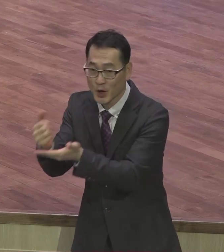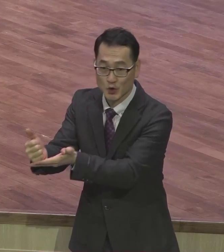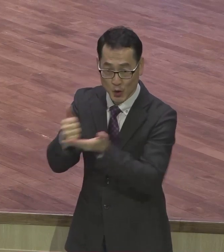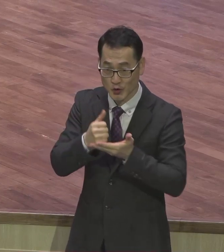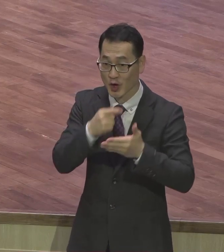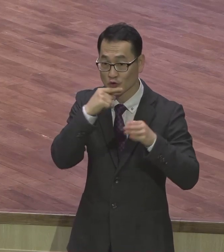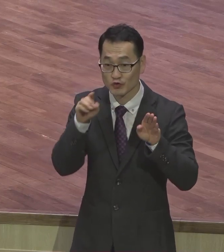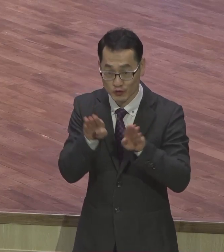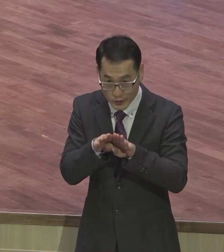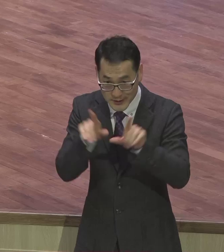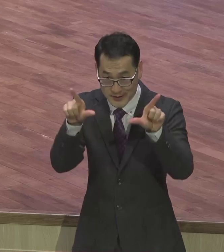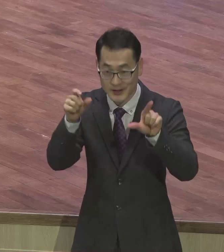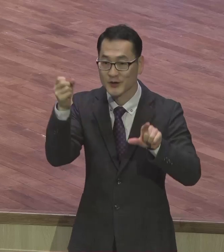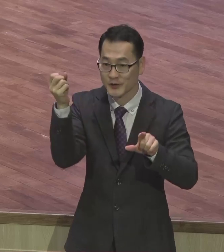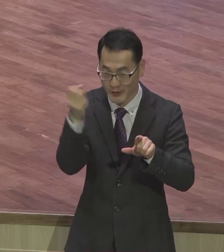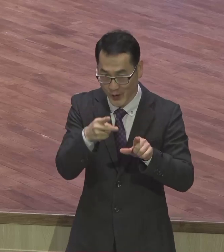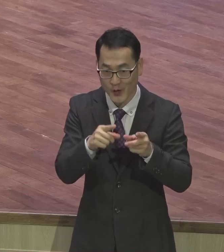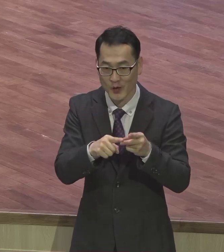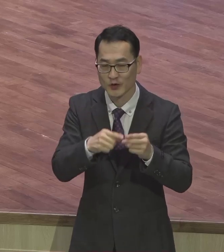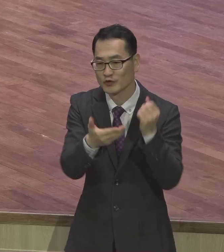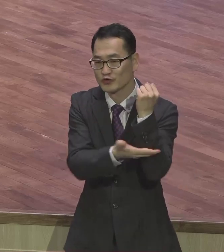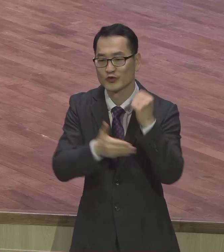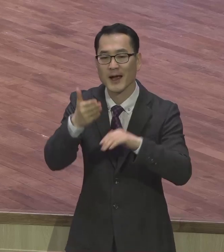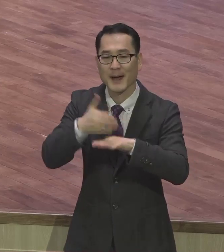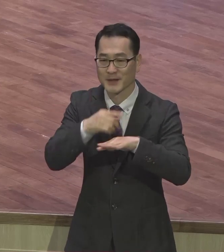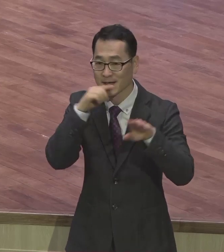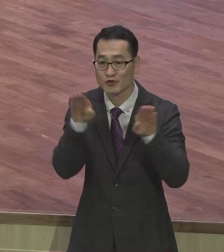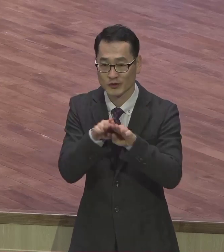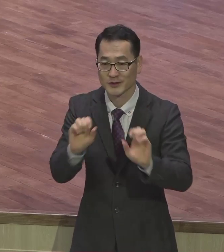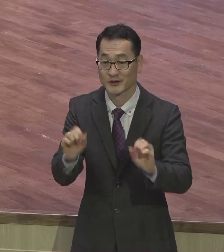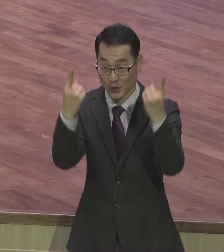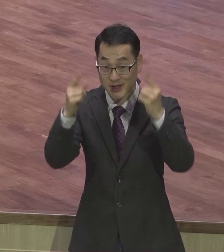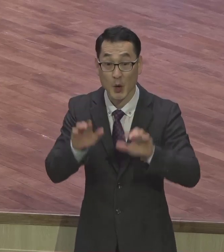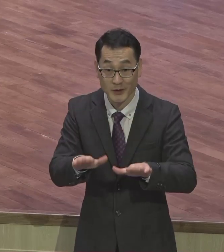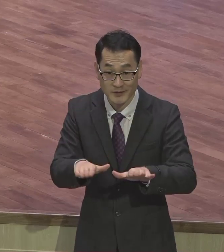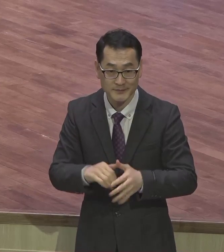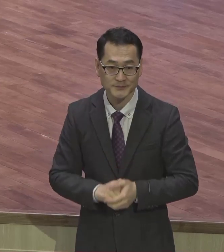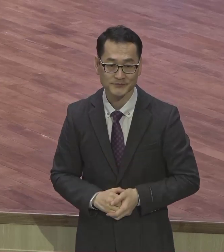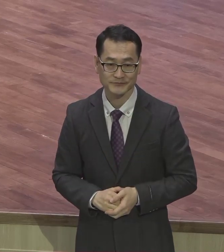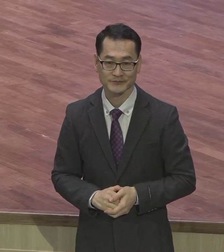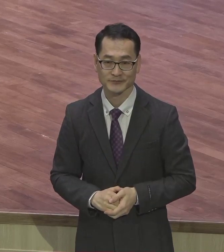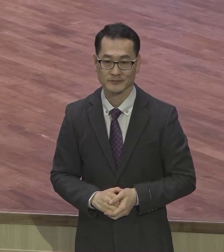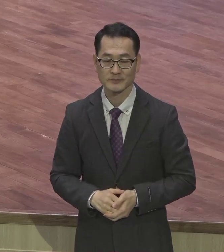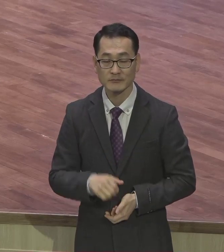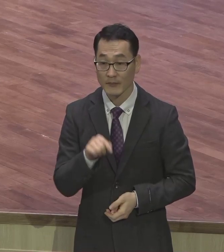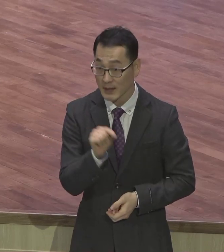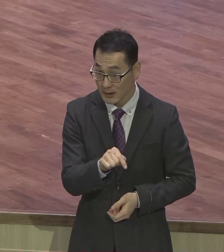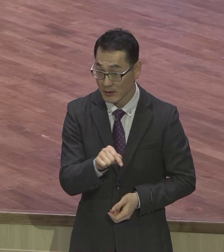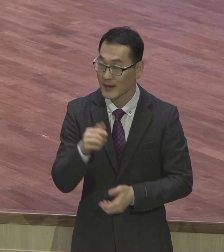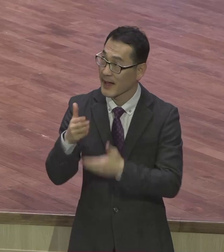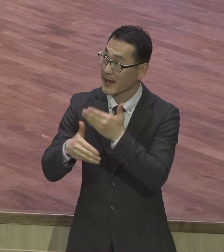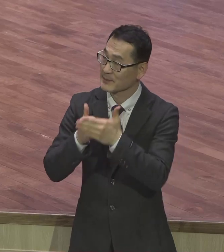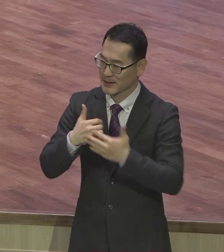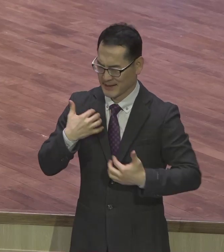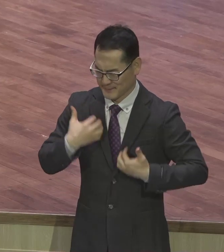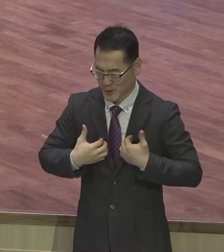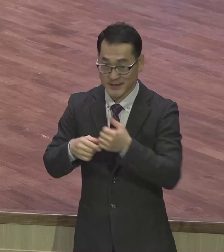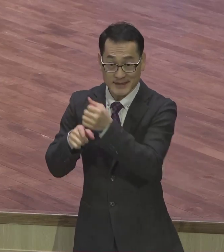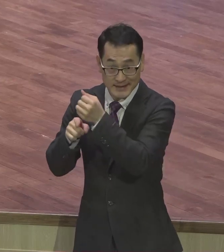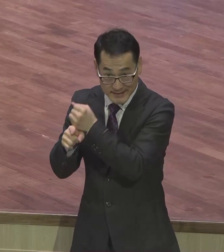주수감사주일로 드렸는데 이 두 가지에 하나님이 기뻐하신 뜻이 함축되어 있습니다.